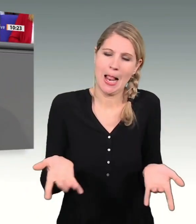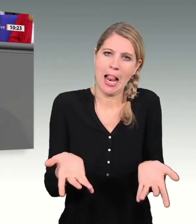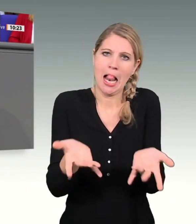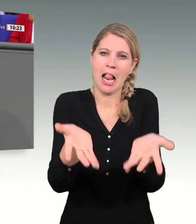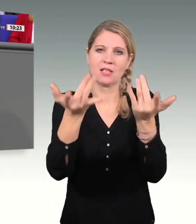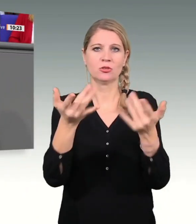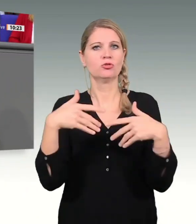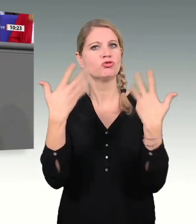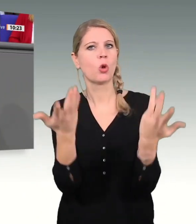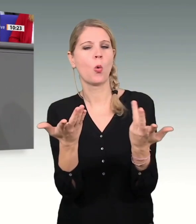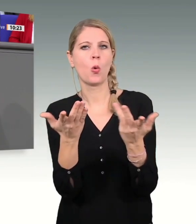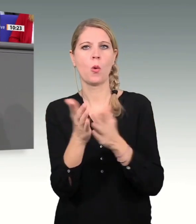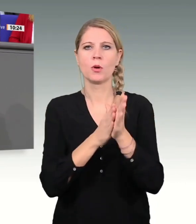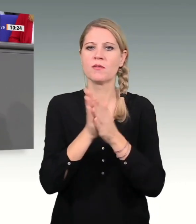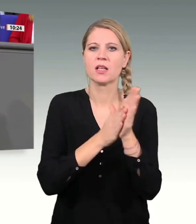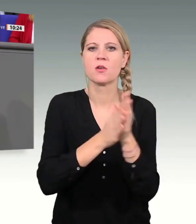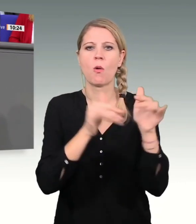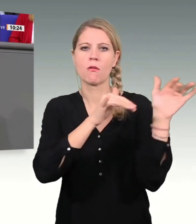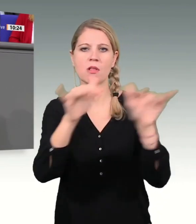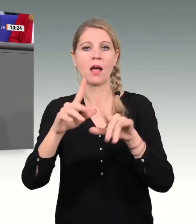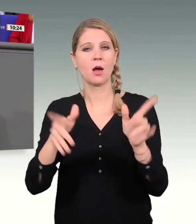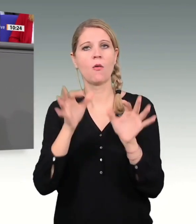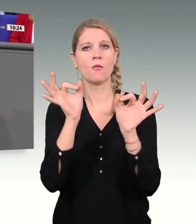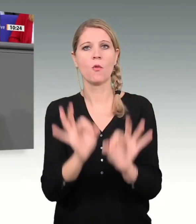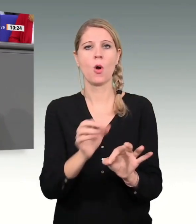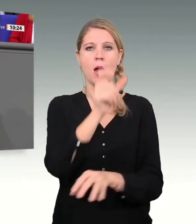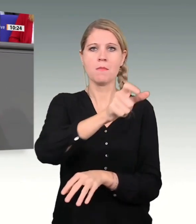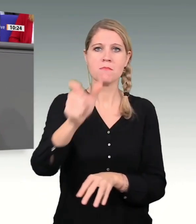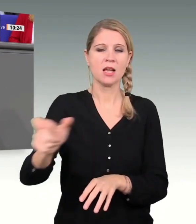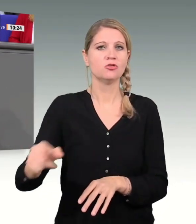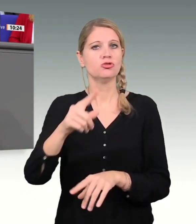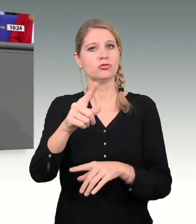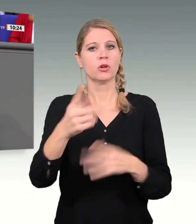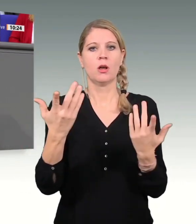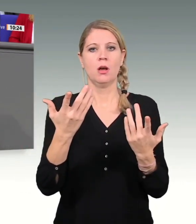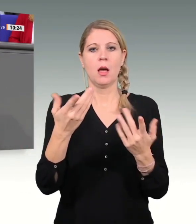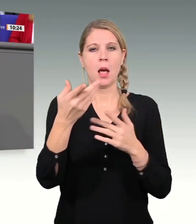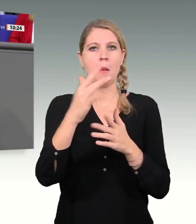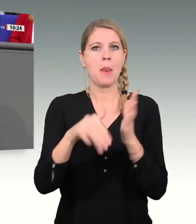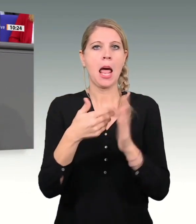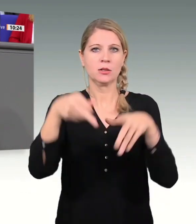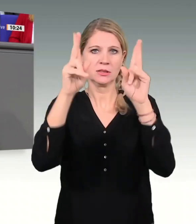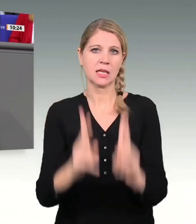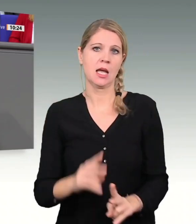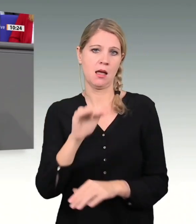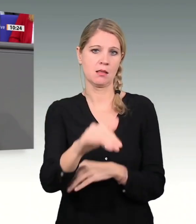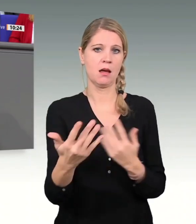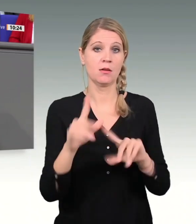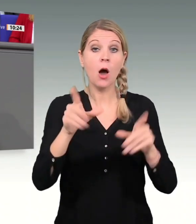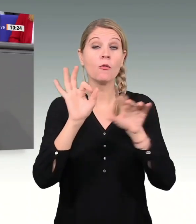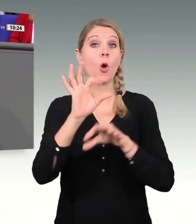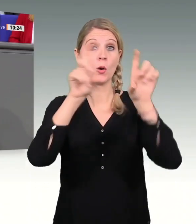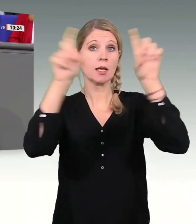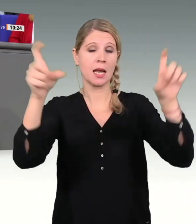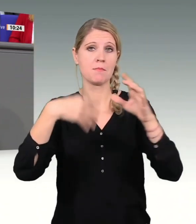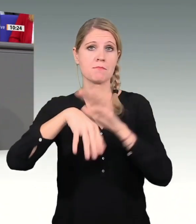schafft vor allem auch Planungssicherheit für die Menschen in diesem Land, aber auch für die Unternehmen in diesem Land. Dies ist eine wichtige Signalwirkung